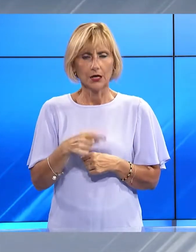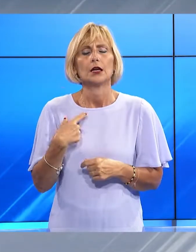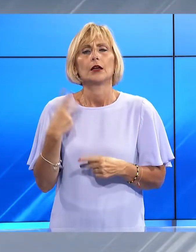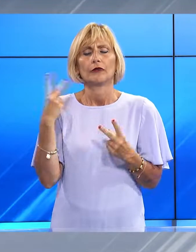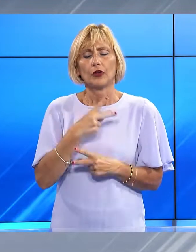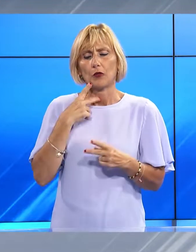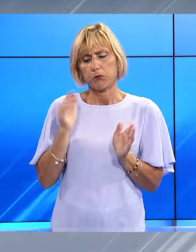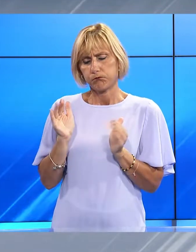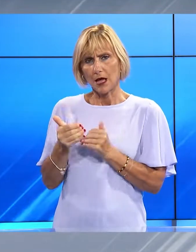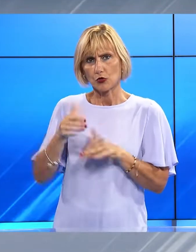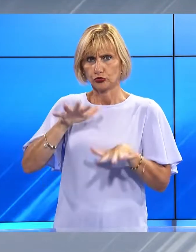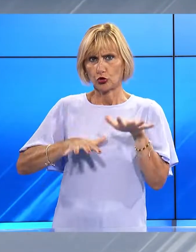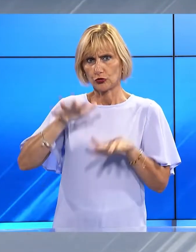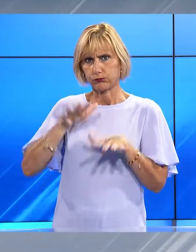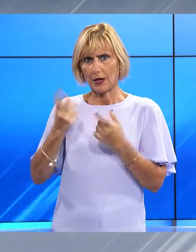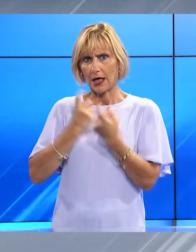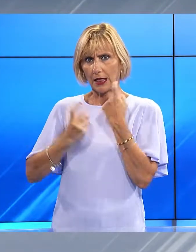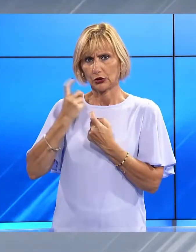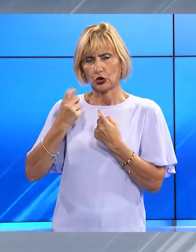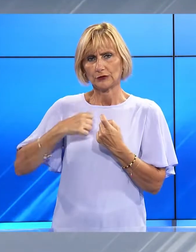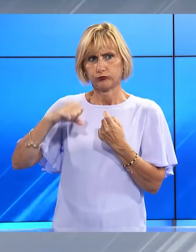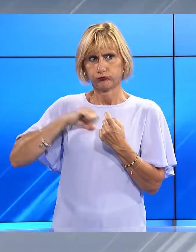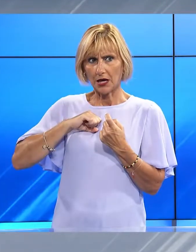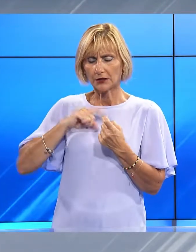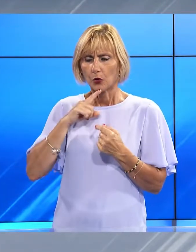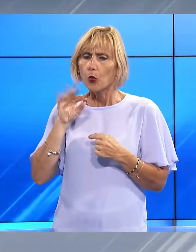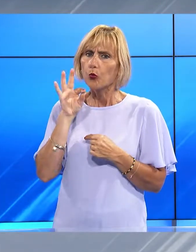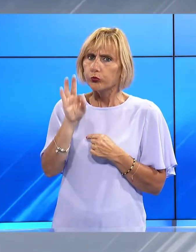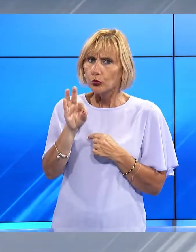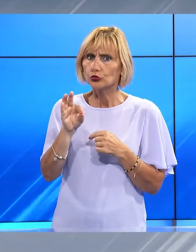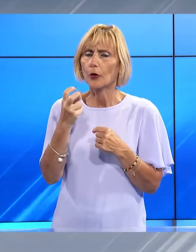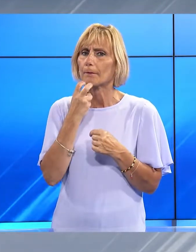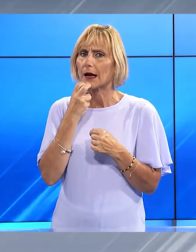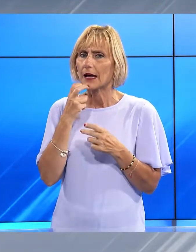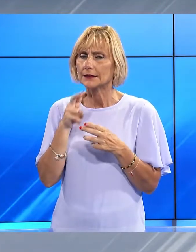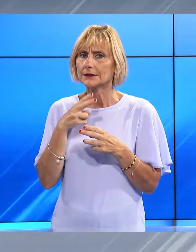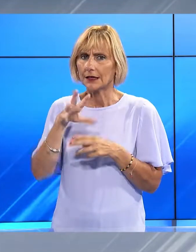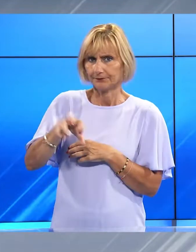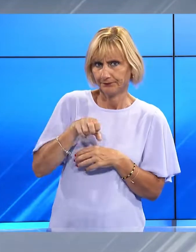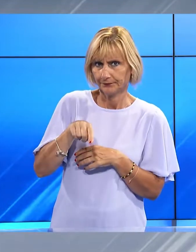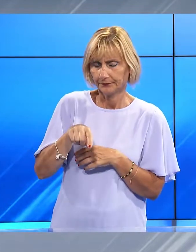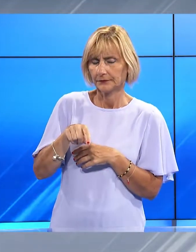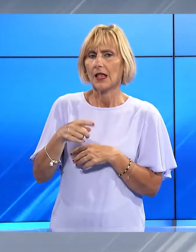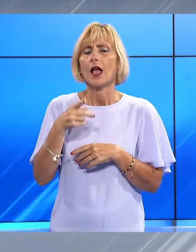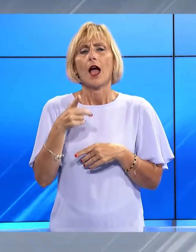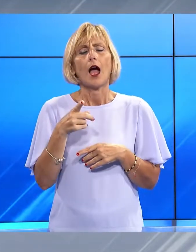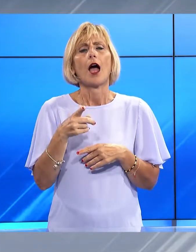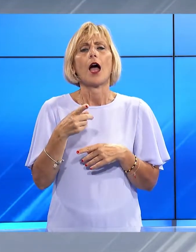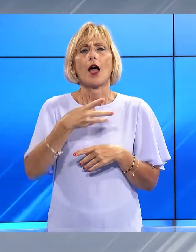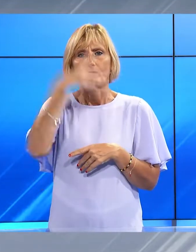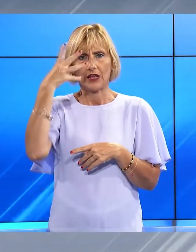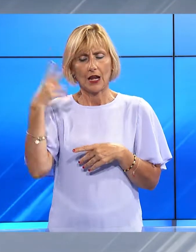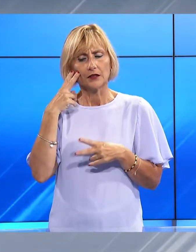proveniente dalla Spagna e diretto ad un punto di ritiro di massa. Hanno teso una trappola al lineare o destinatario, aspettandolo fuori dal punto di ritiro per un